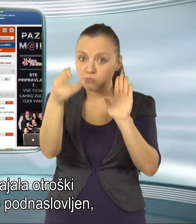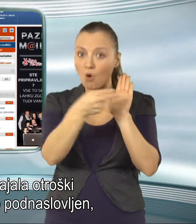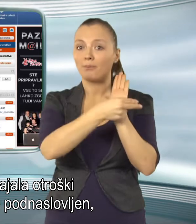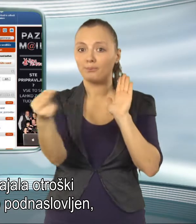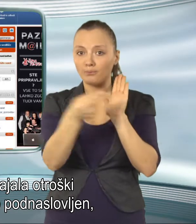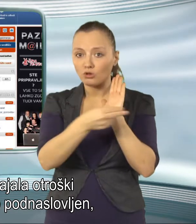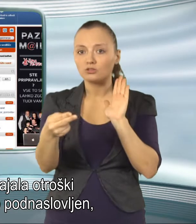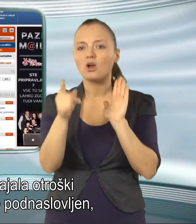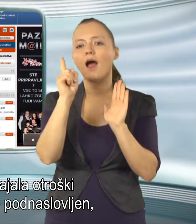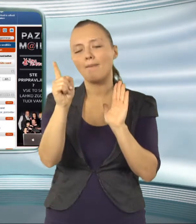tolmačen.